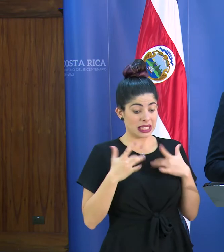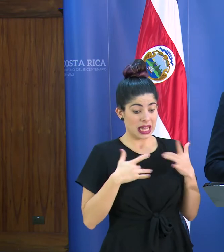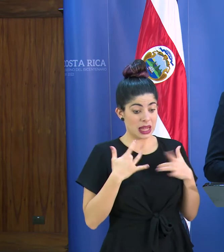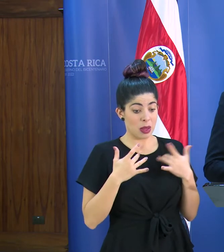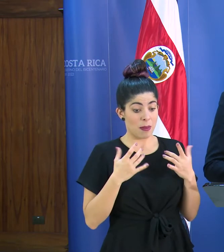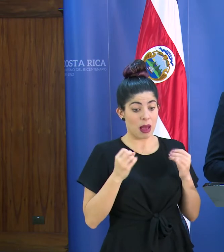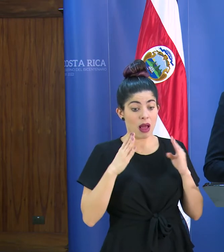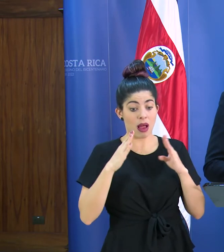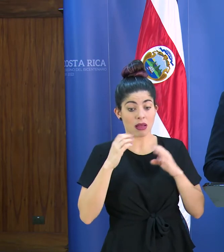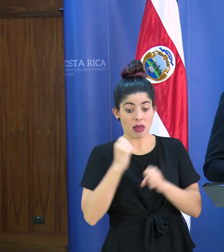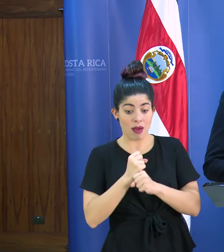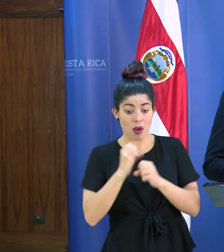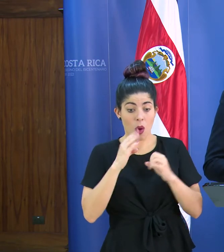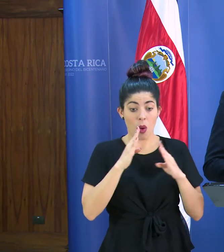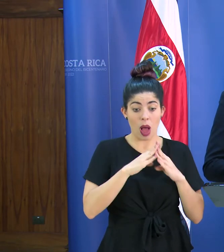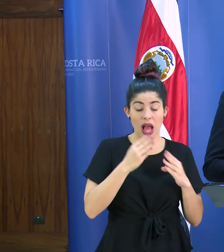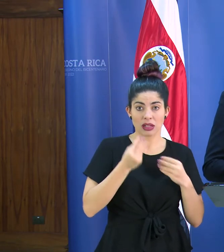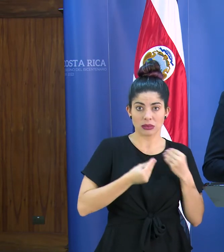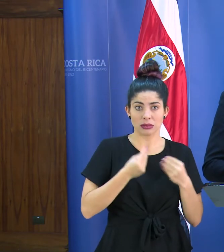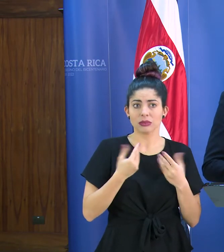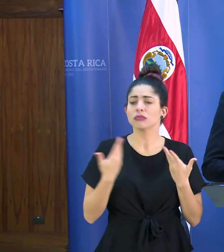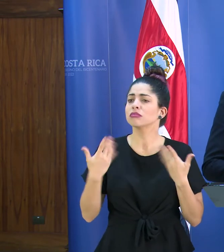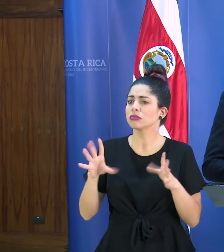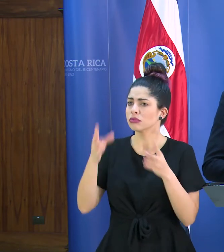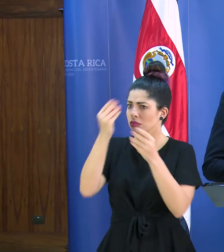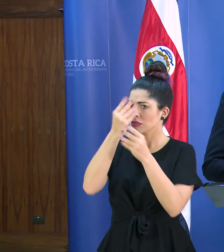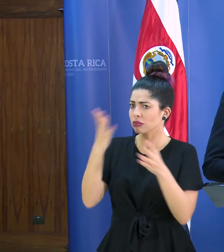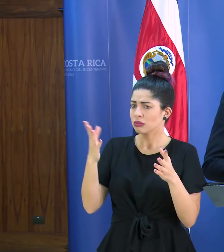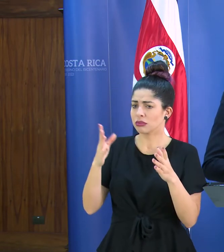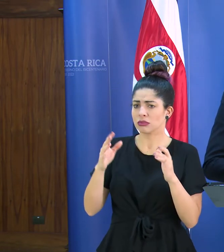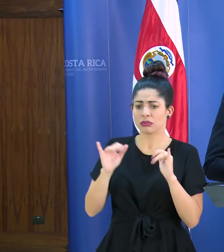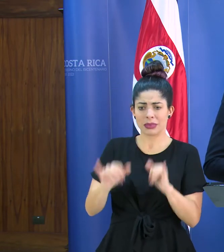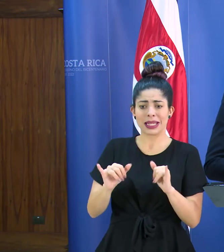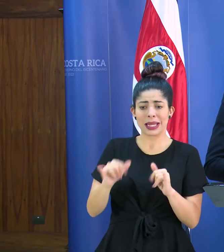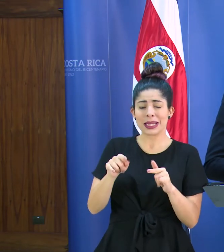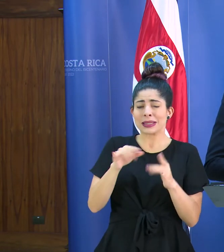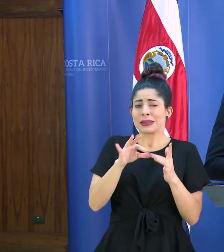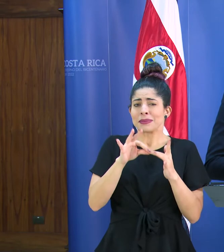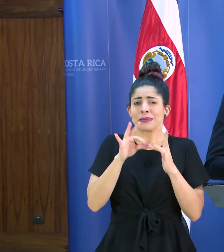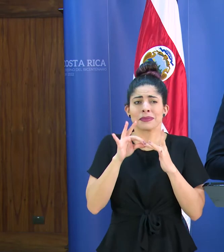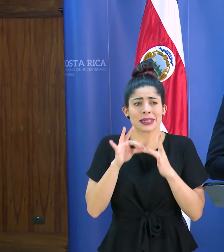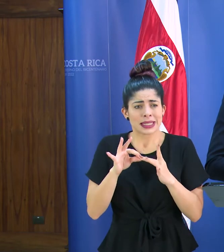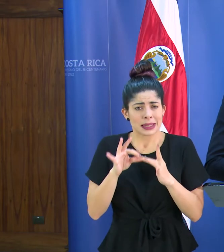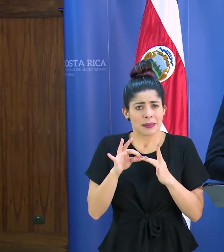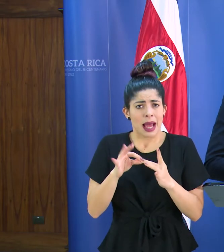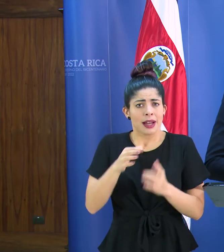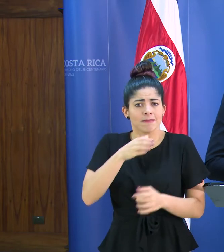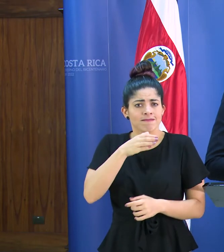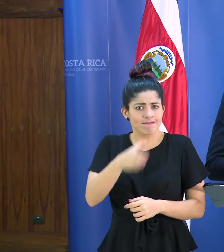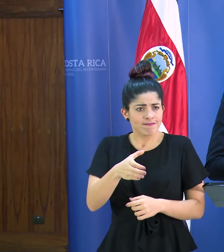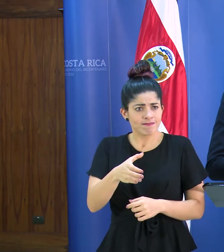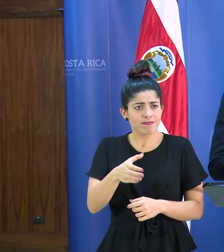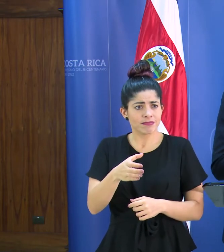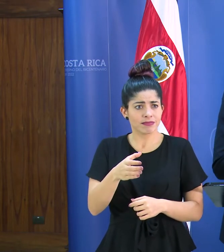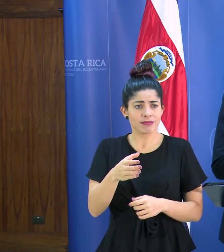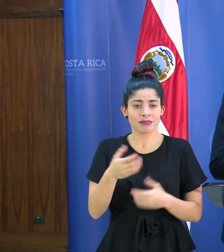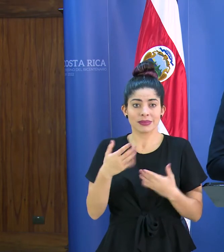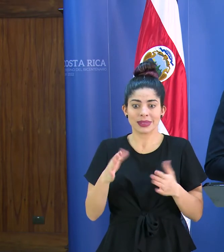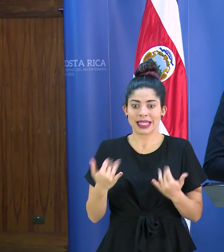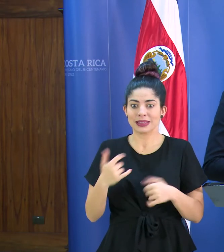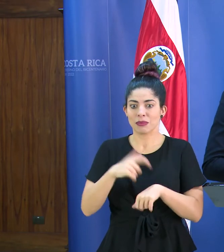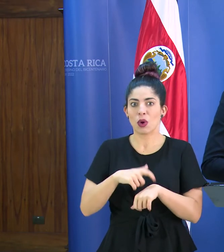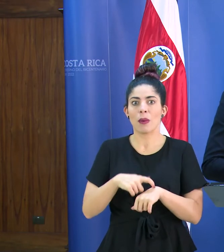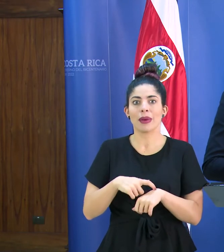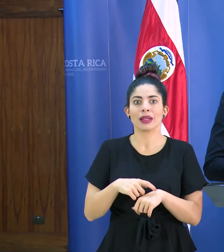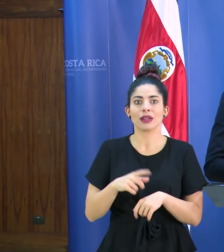lugar de trabajo o en la casa? no ya lo hemos indicado y se mantiene eso es una de las principales recomendaciones y casi que ya en este momento